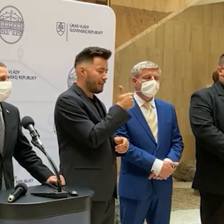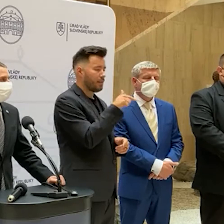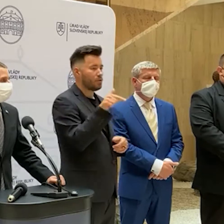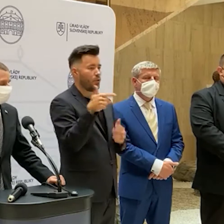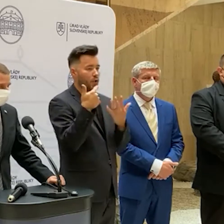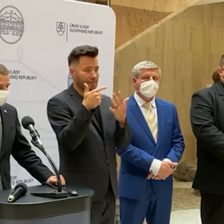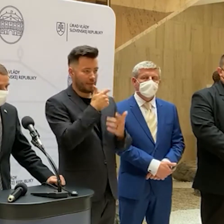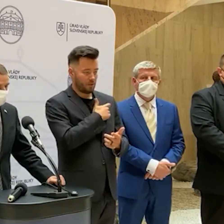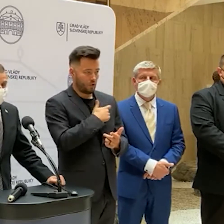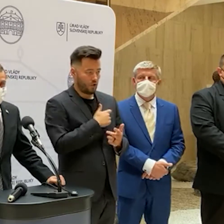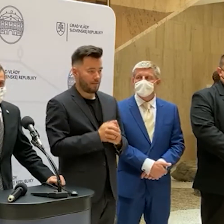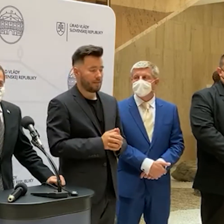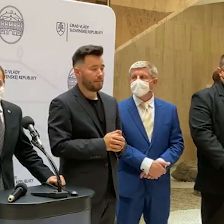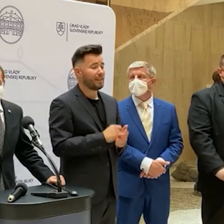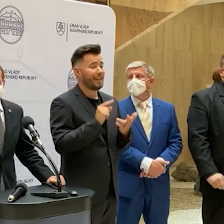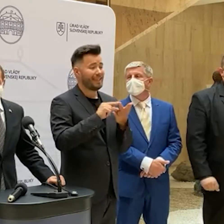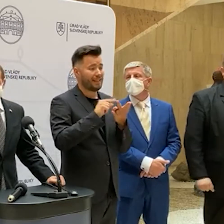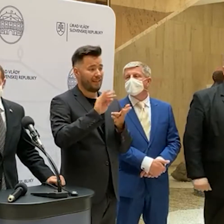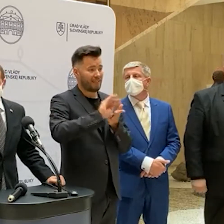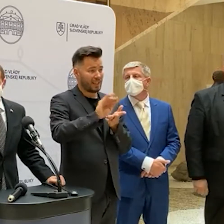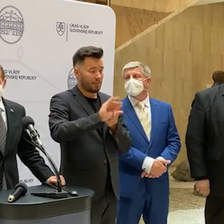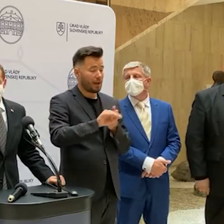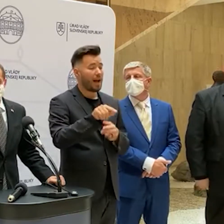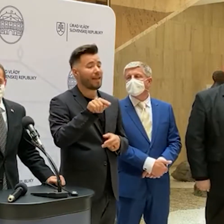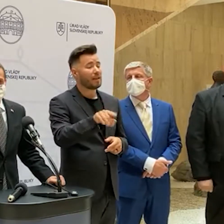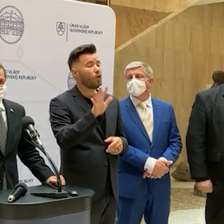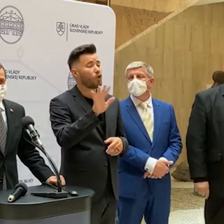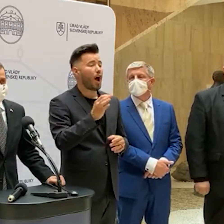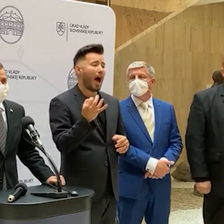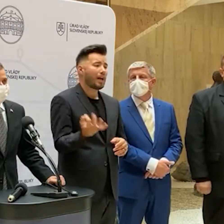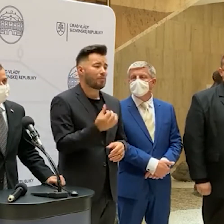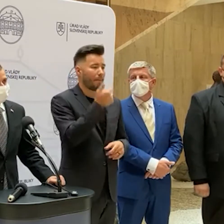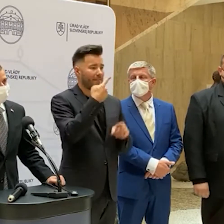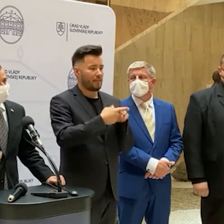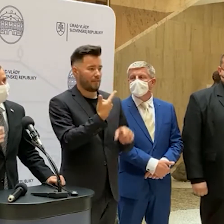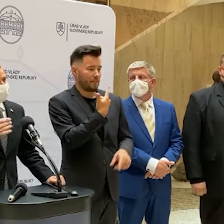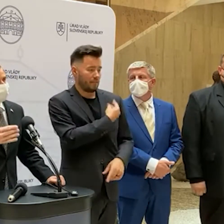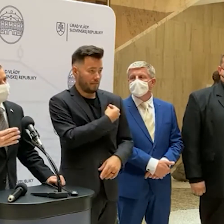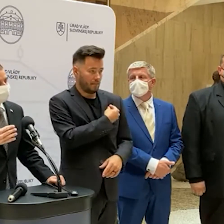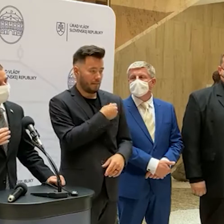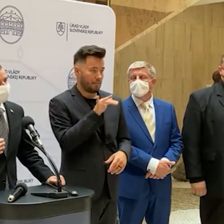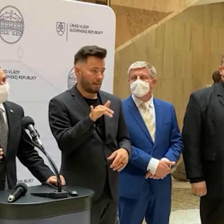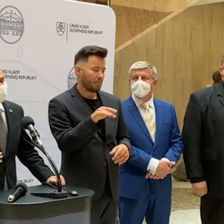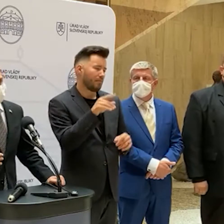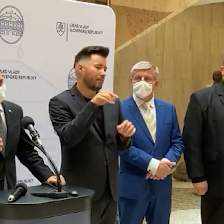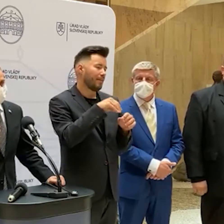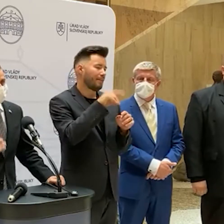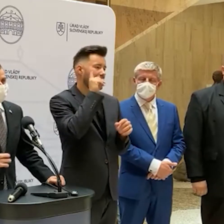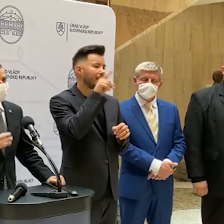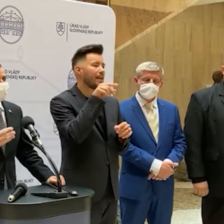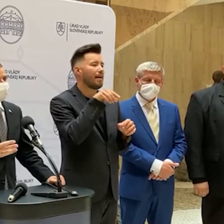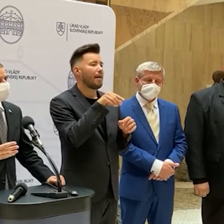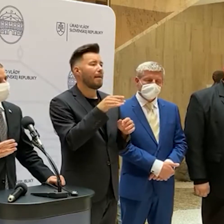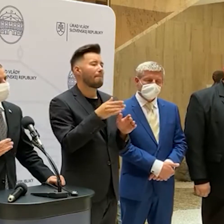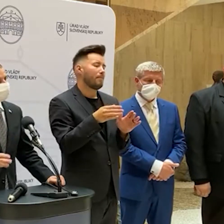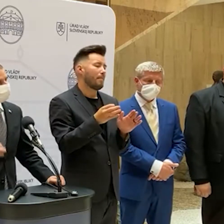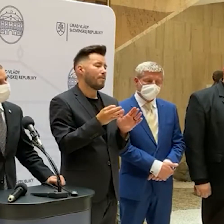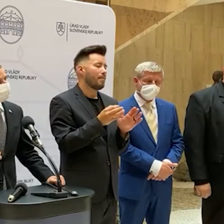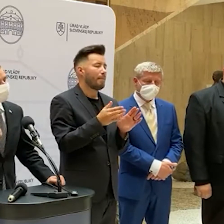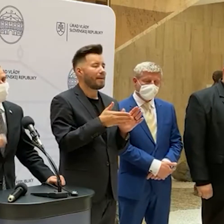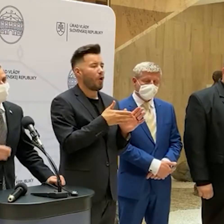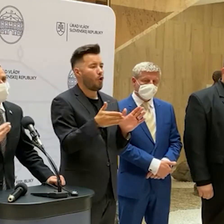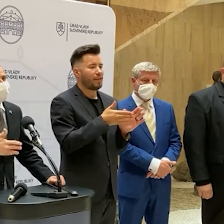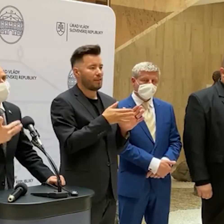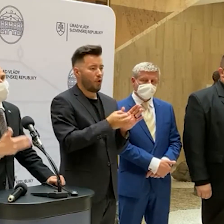týka tých, ktorí budú zaočkovaní prvou dálkou vakcíny. Pretože keďže vieme, že tam je nejaké prechodné obdobie, považovali sme za správne, aby